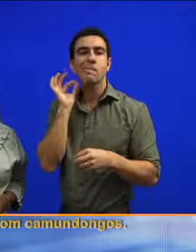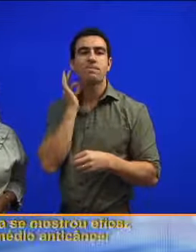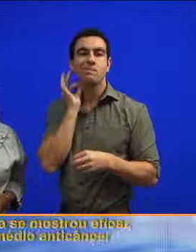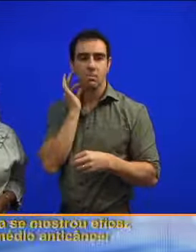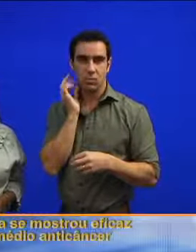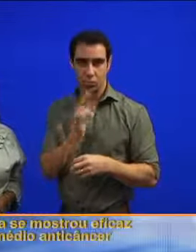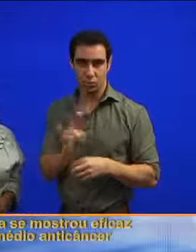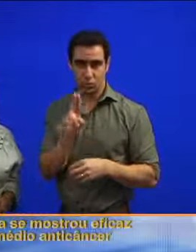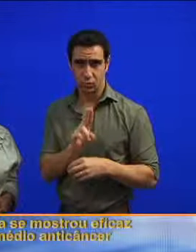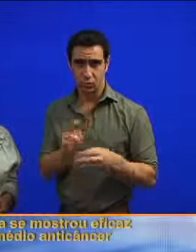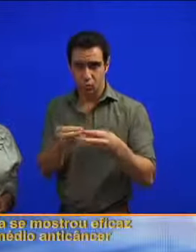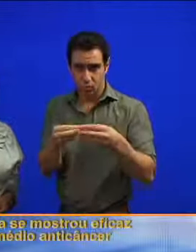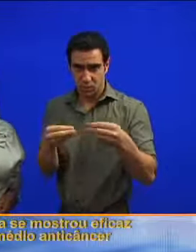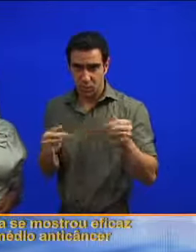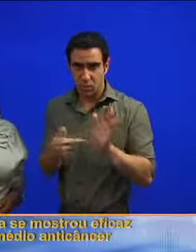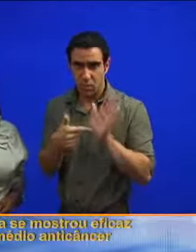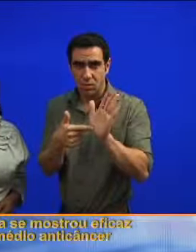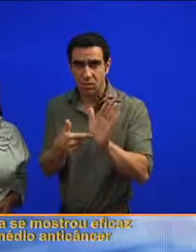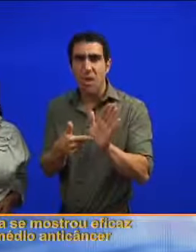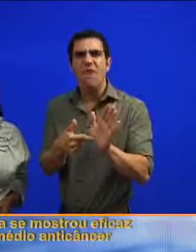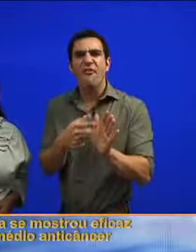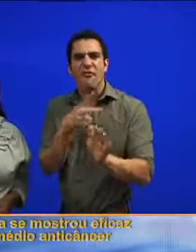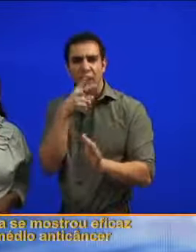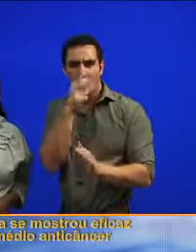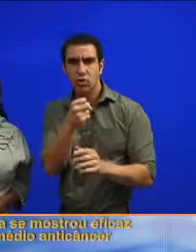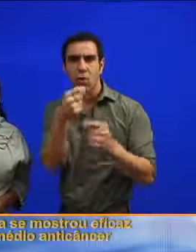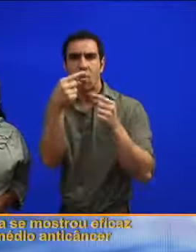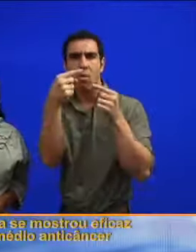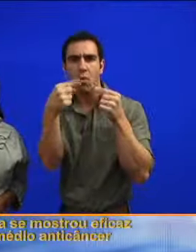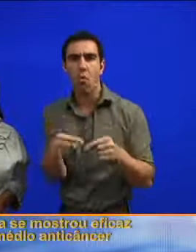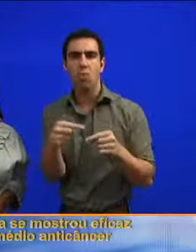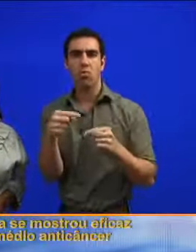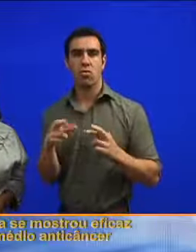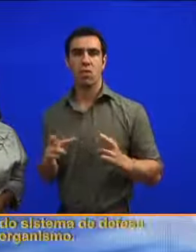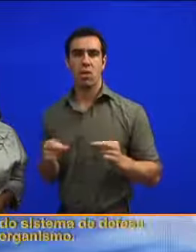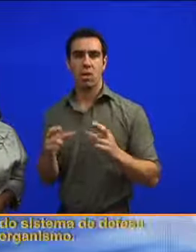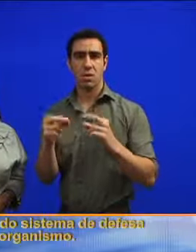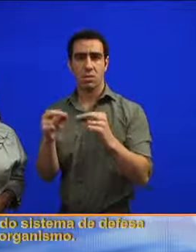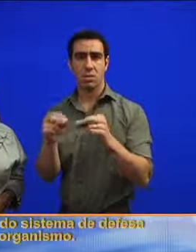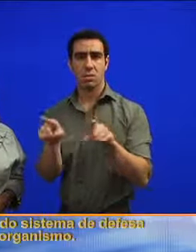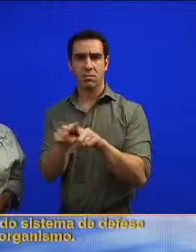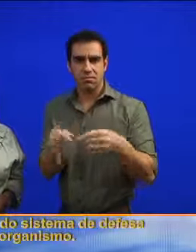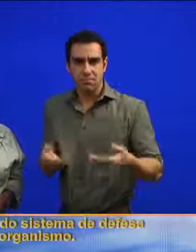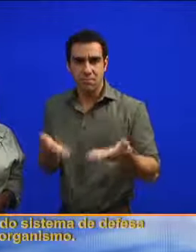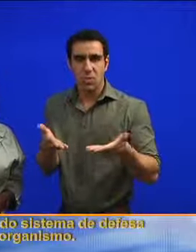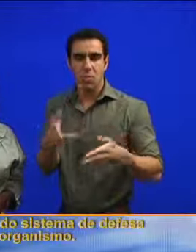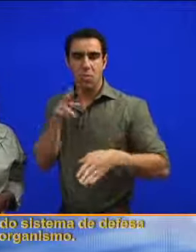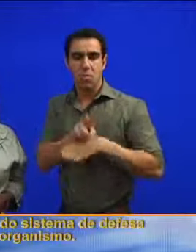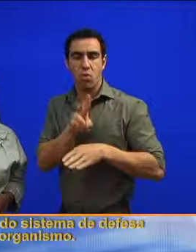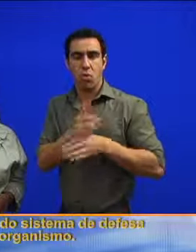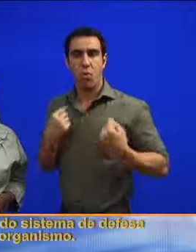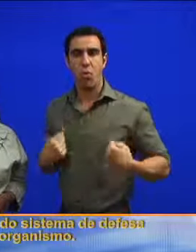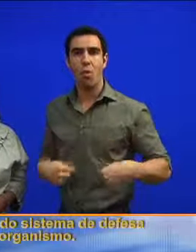A substância se mostrou eficaz como remédio anti-câncer e estimulante do sistema de defesa do